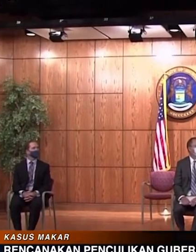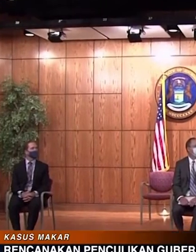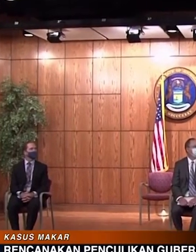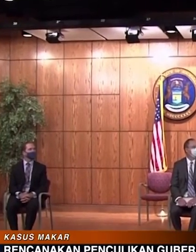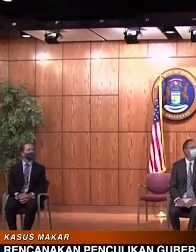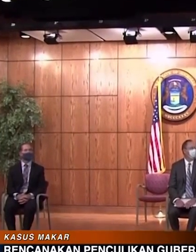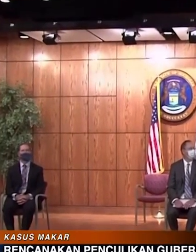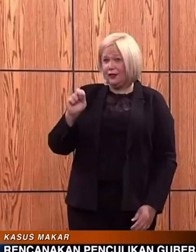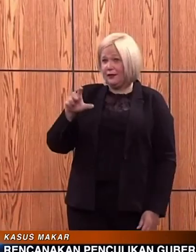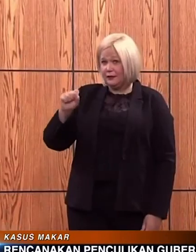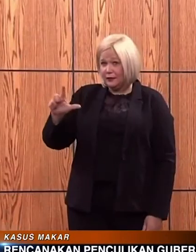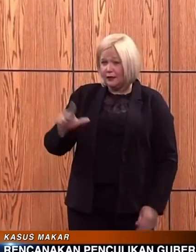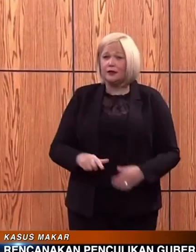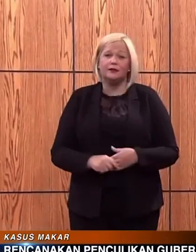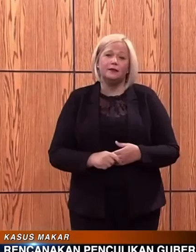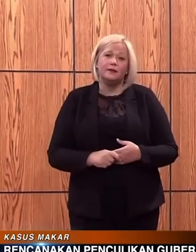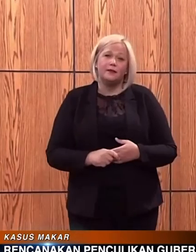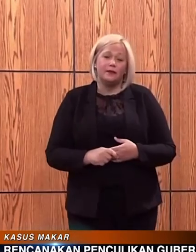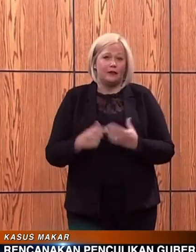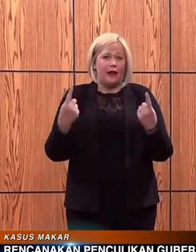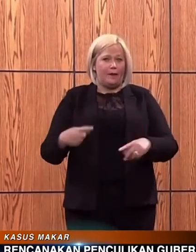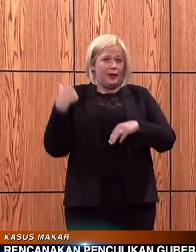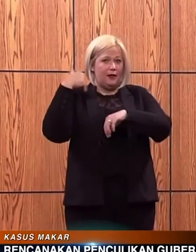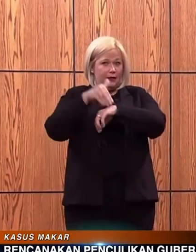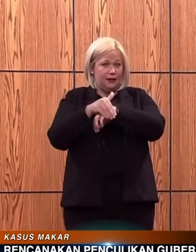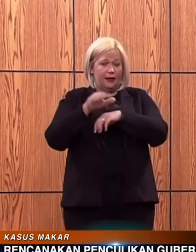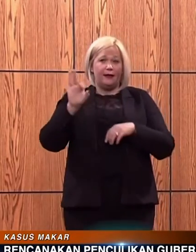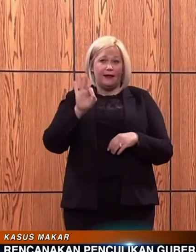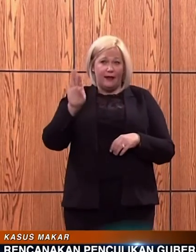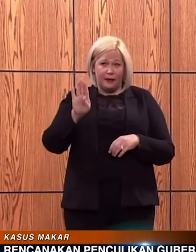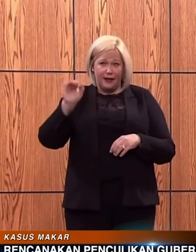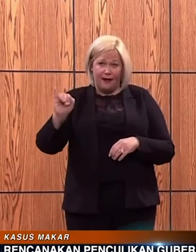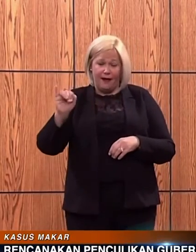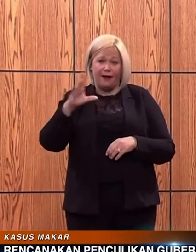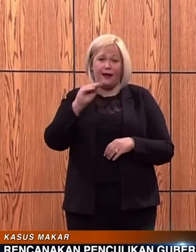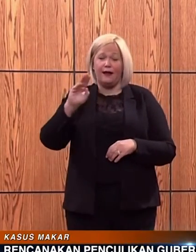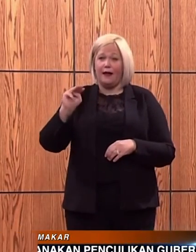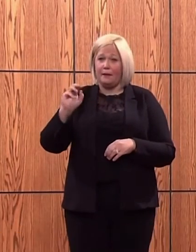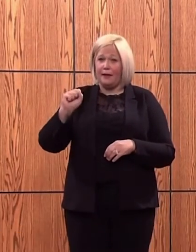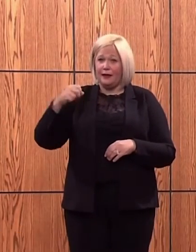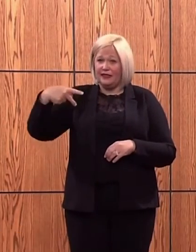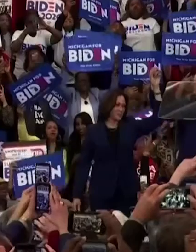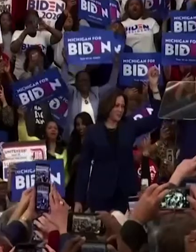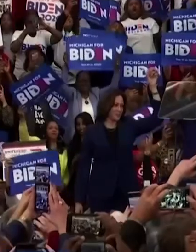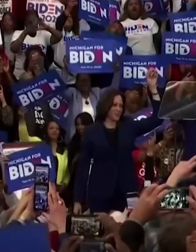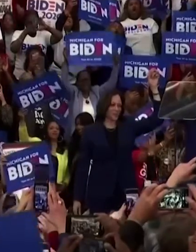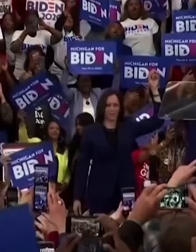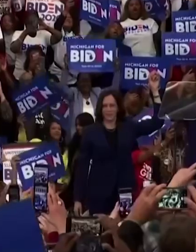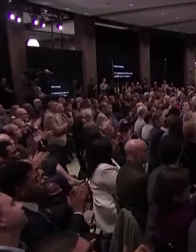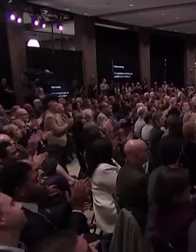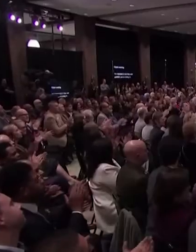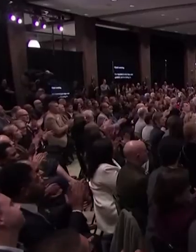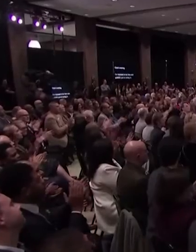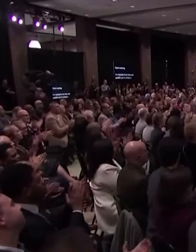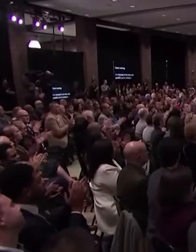Jaksa Agung Michigan, Dana Nessel, pada konferensi pers mengatakan, orang-orang yang ditahan diduga berusaha mengidentifikasi alamat